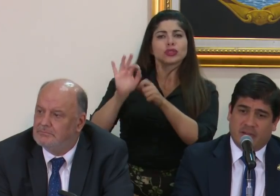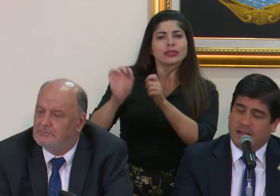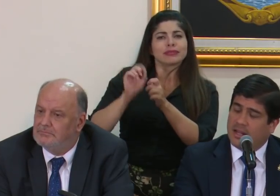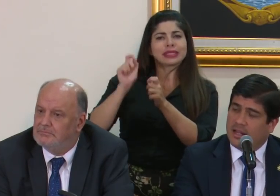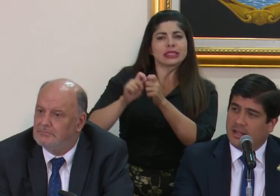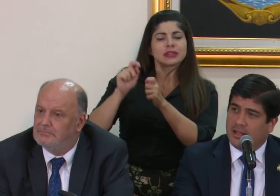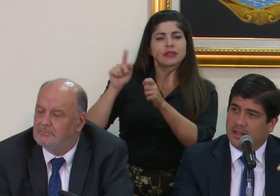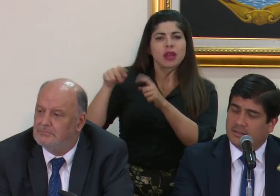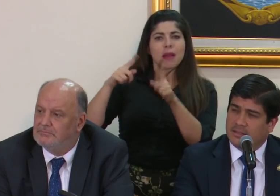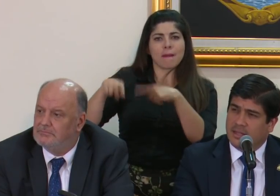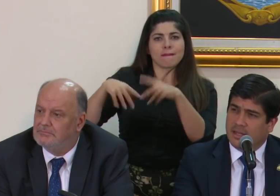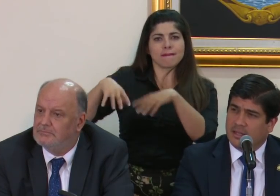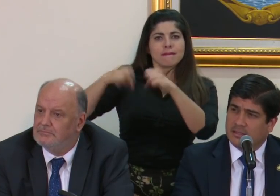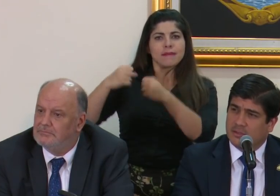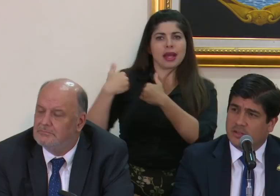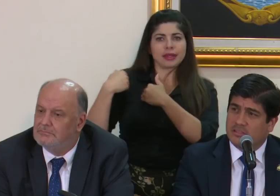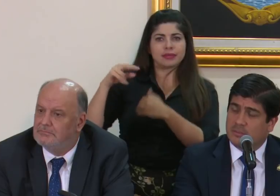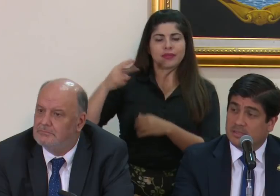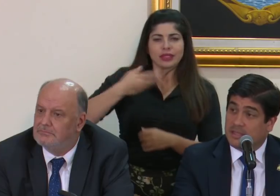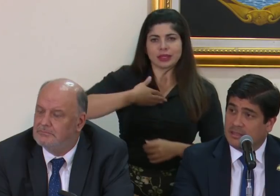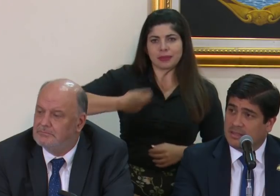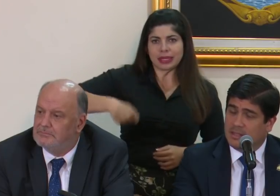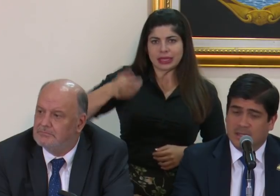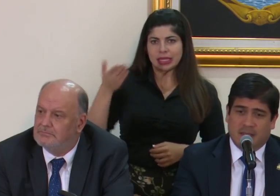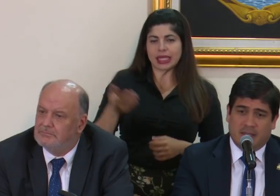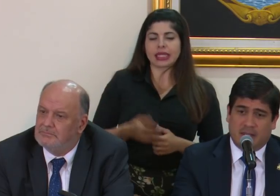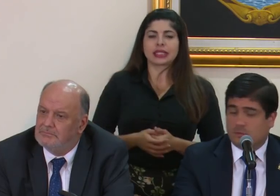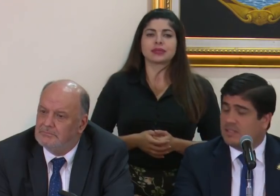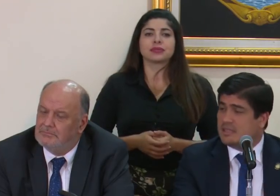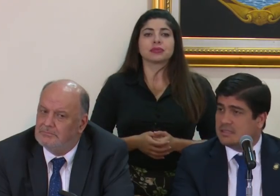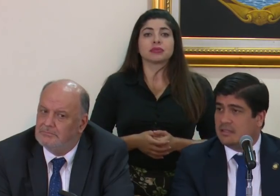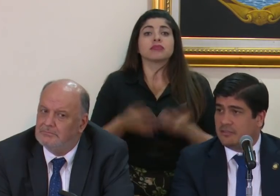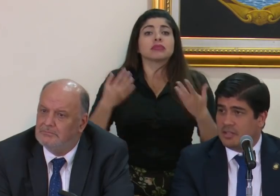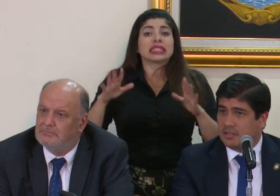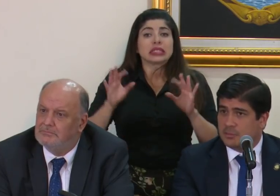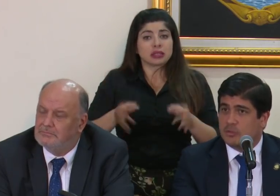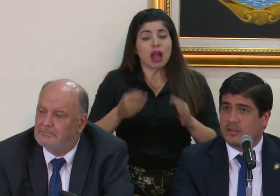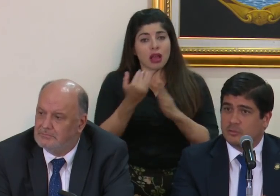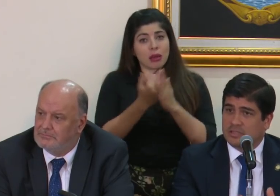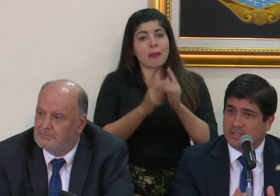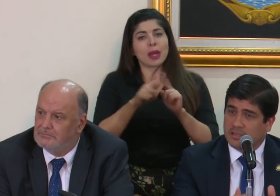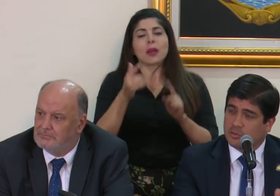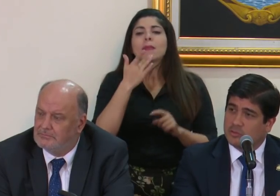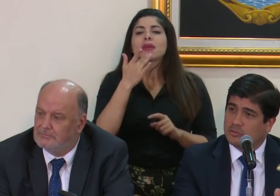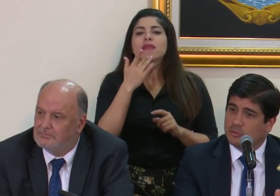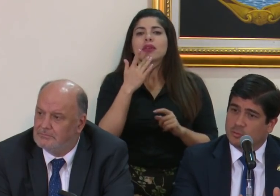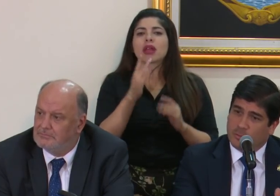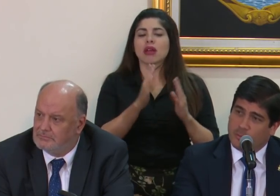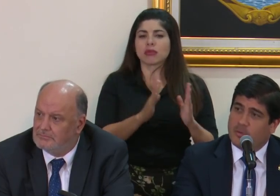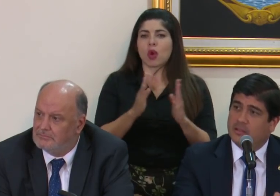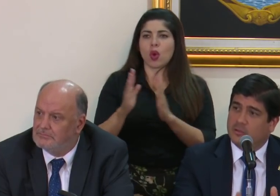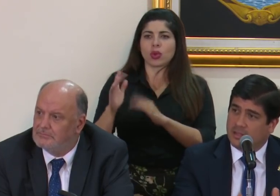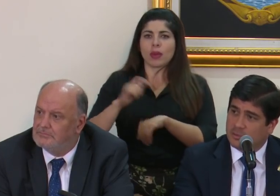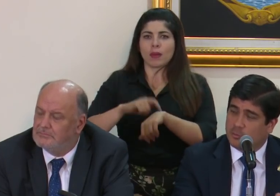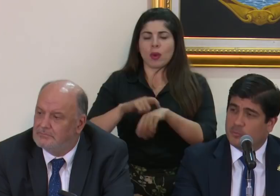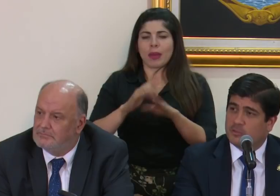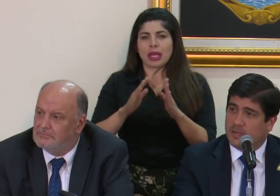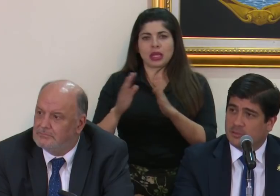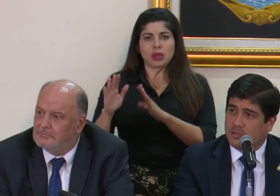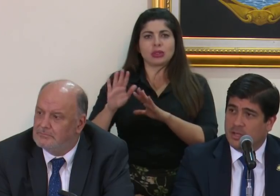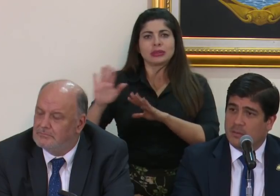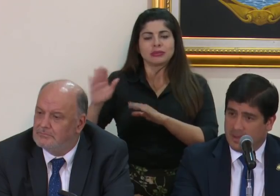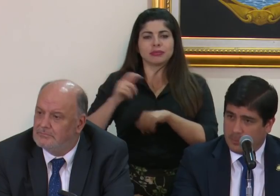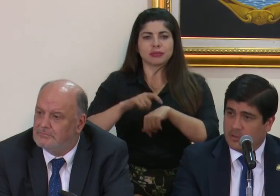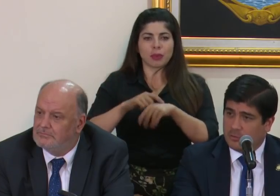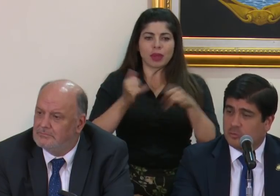que llevará adelante la señora vicepresidenta y las cuales ya están definidas, pero queremos hacer eso en su propio momento, darle su propio